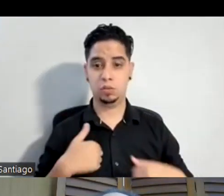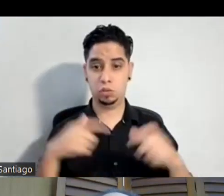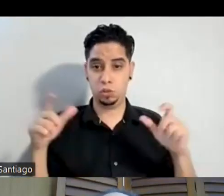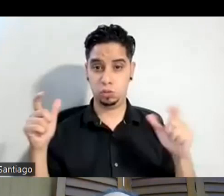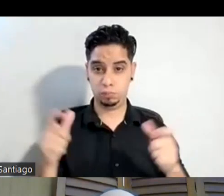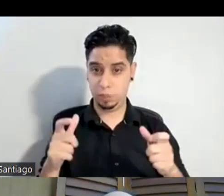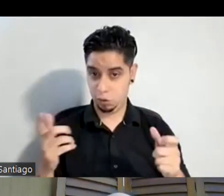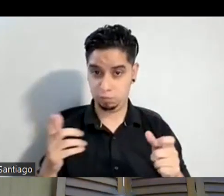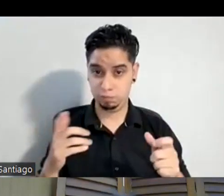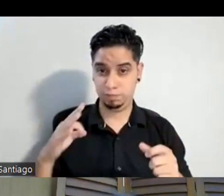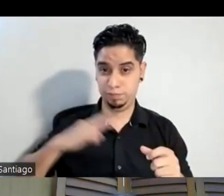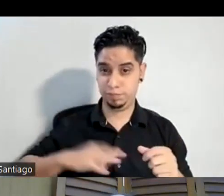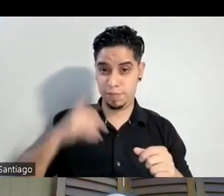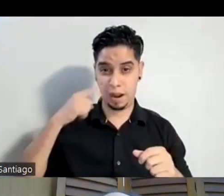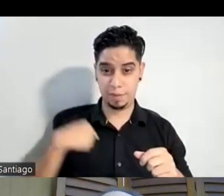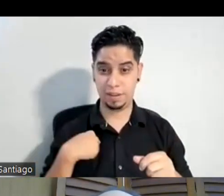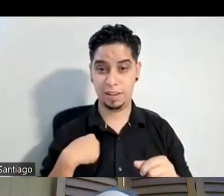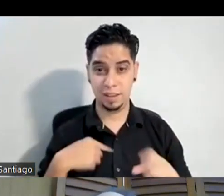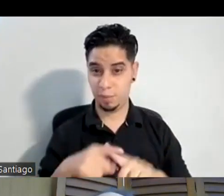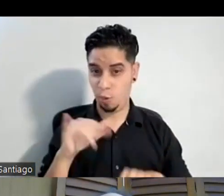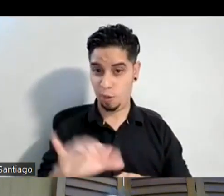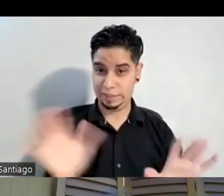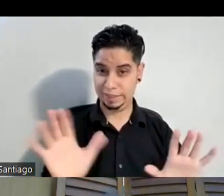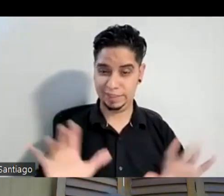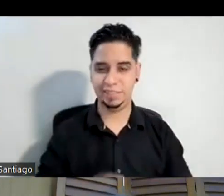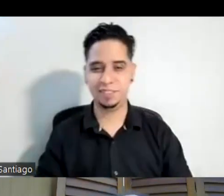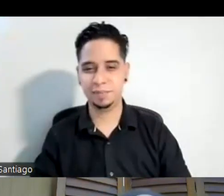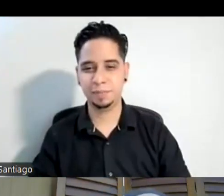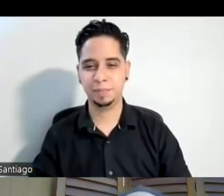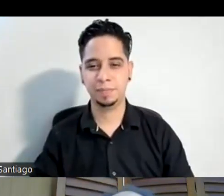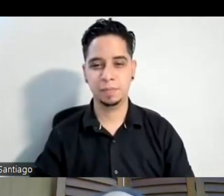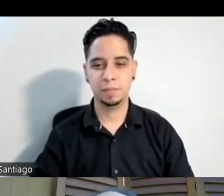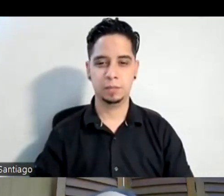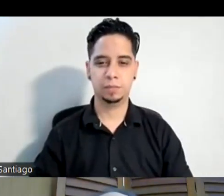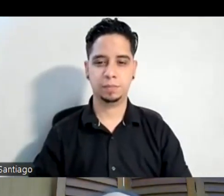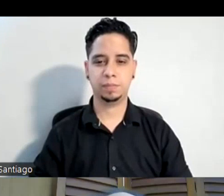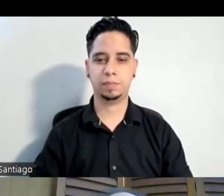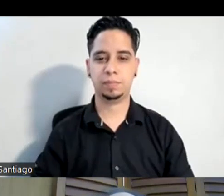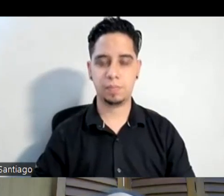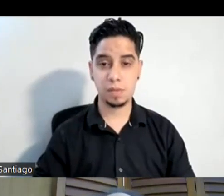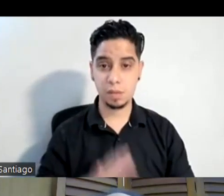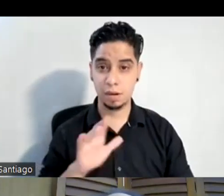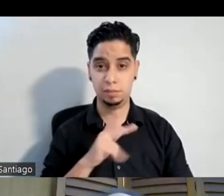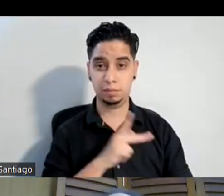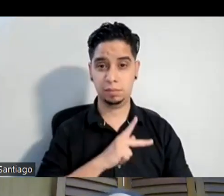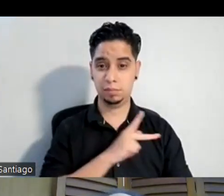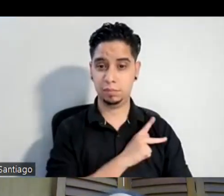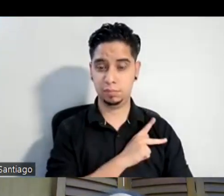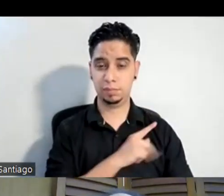no de esa forma no pero ese personaje mencionamos también lo de la